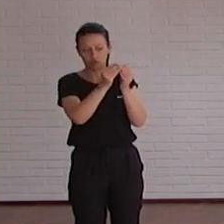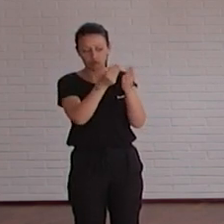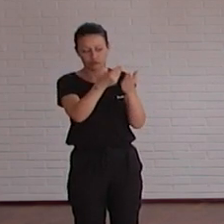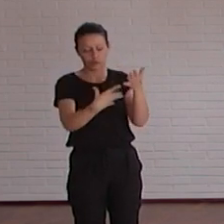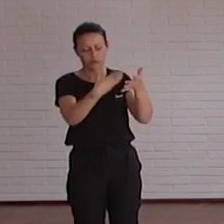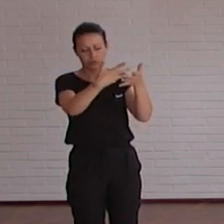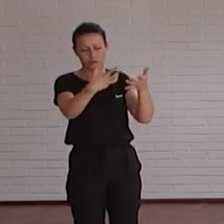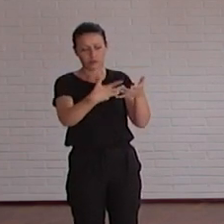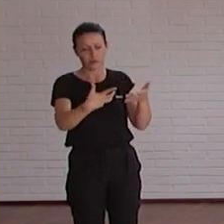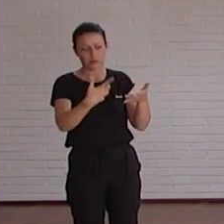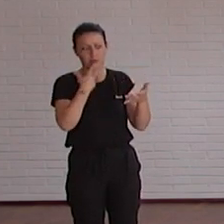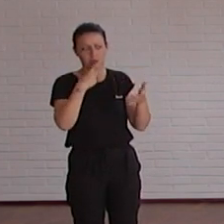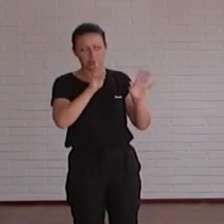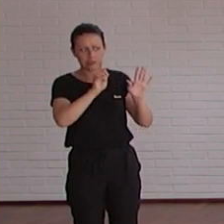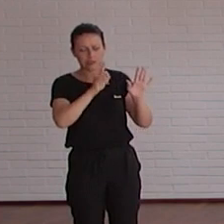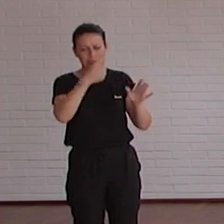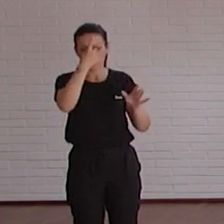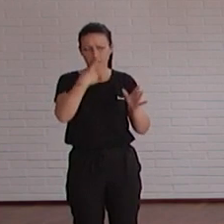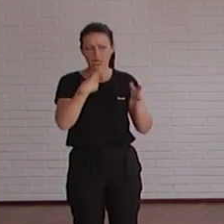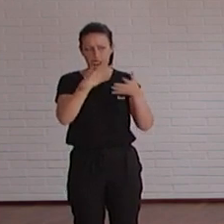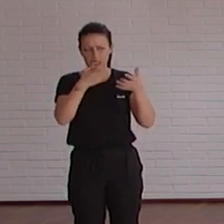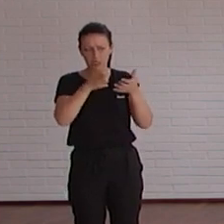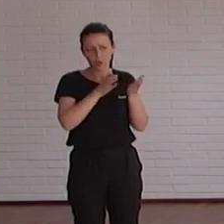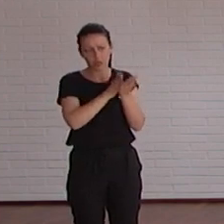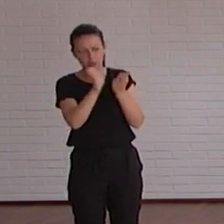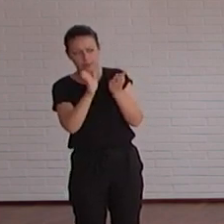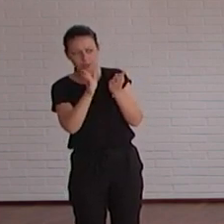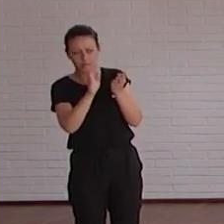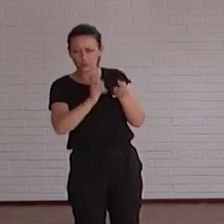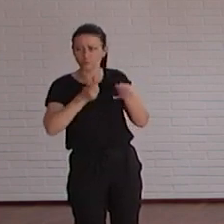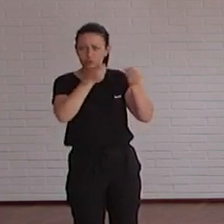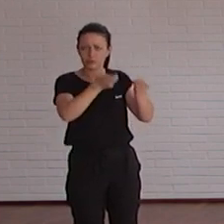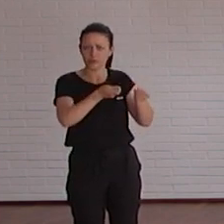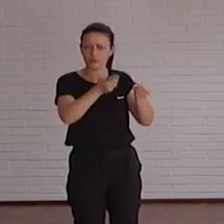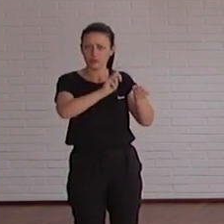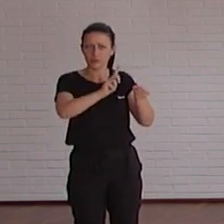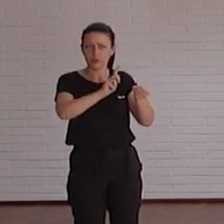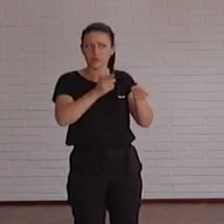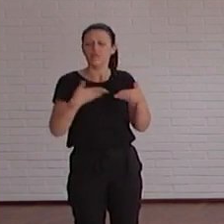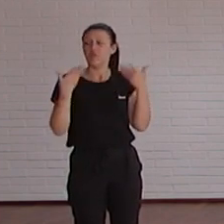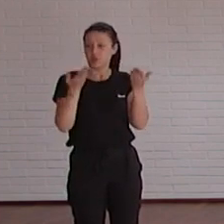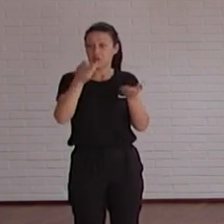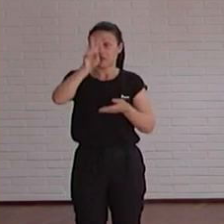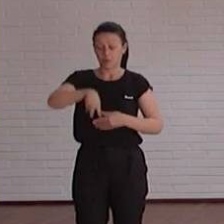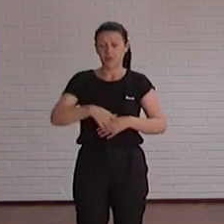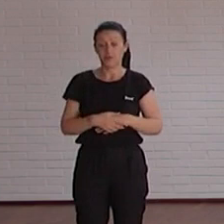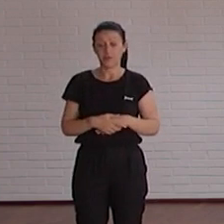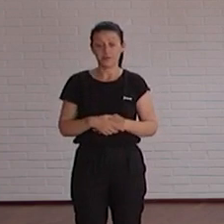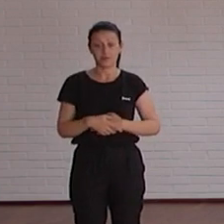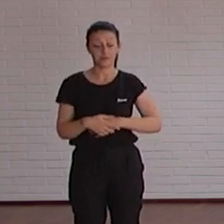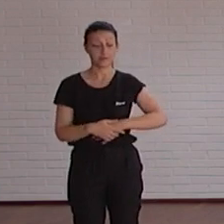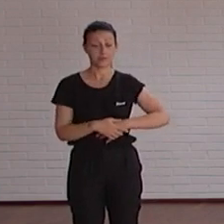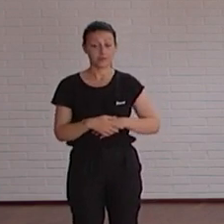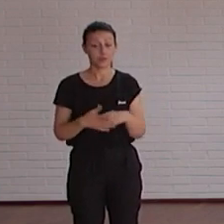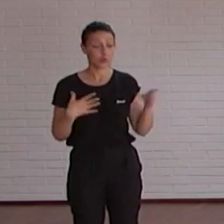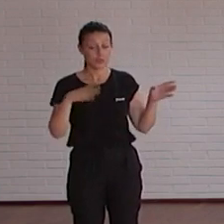guardar te dice que en las imágenes no has puesto textos alternativos incluso él te ofrece uno que ahora mismo no atina demasiado pero con lo que dices tú de la